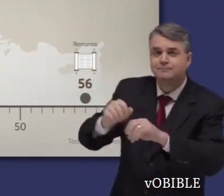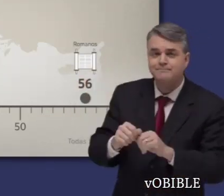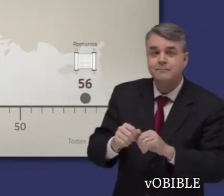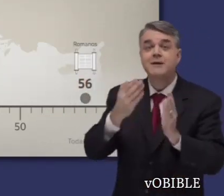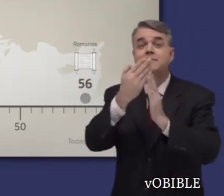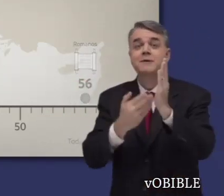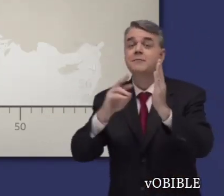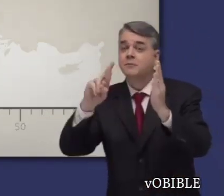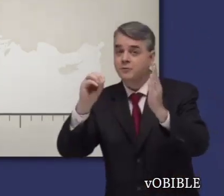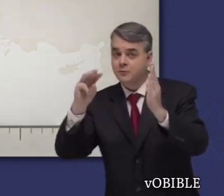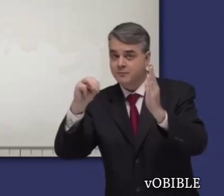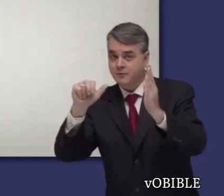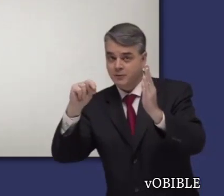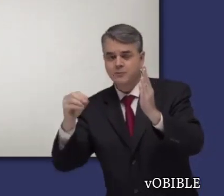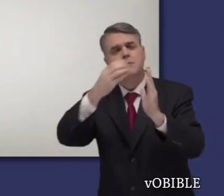estado.